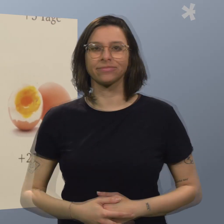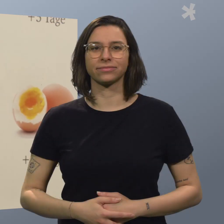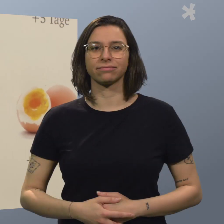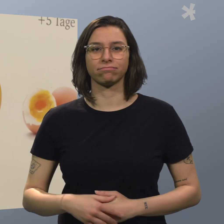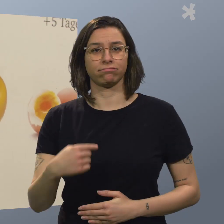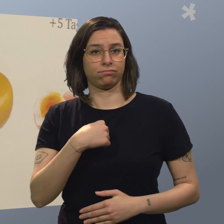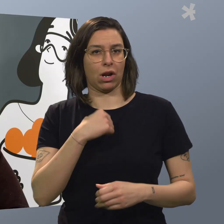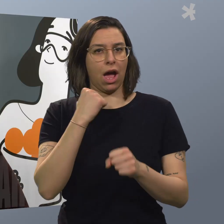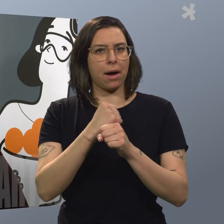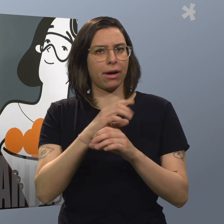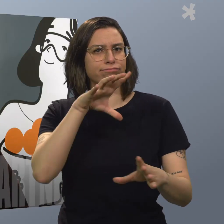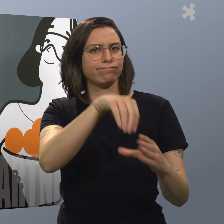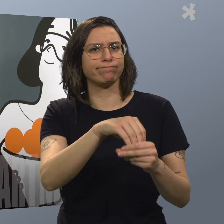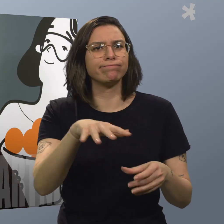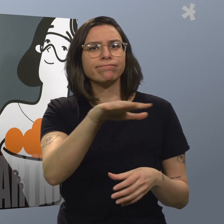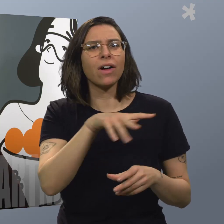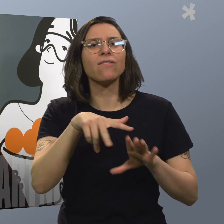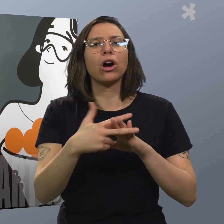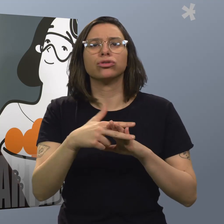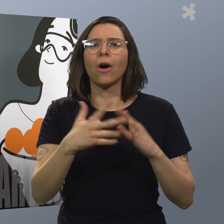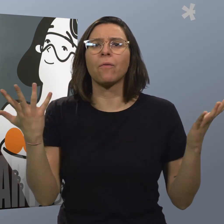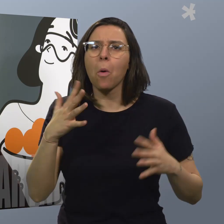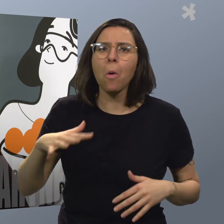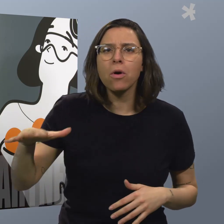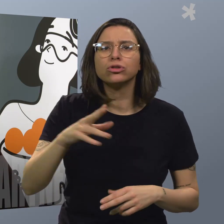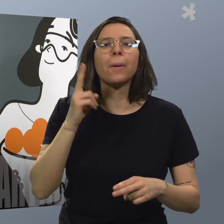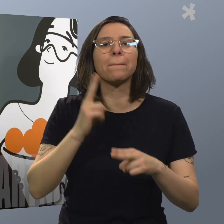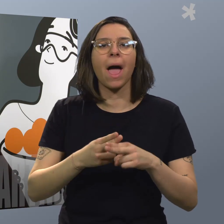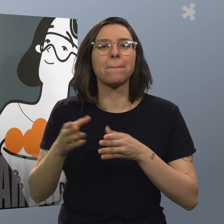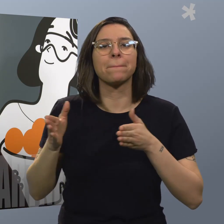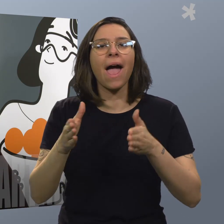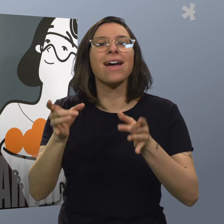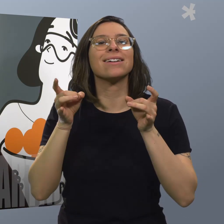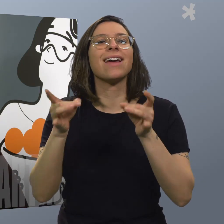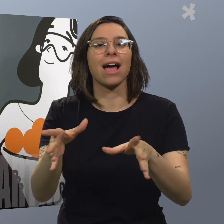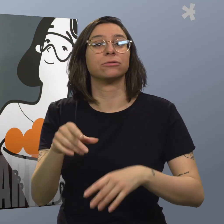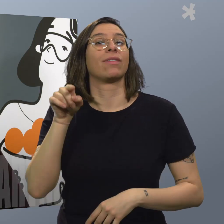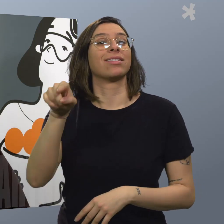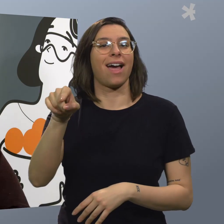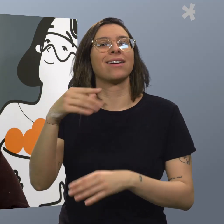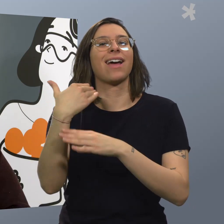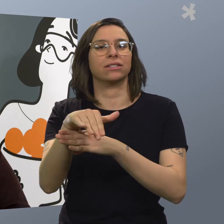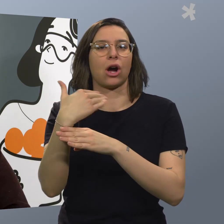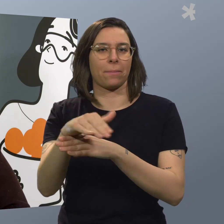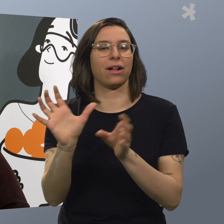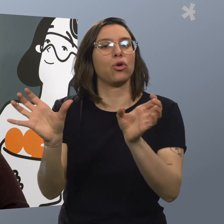noch immer dabei. Ich arbeite in der Werkstätte Speckbacher Gas in der